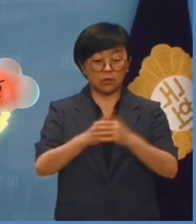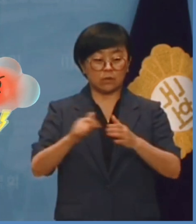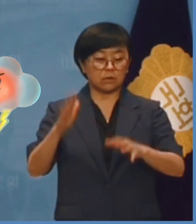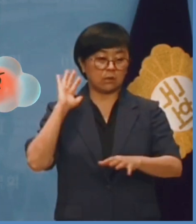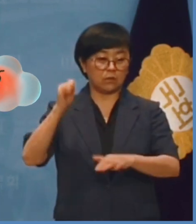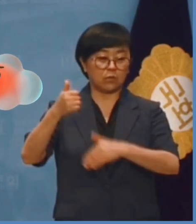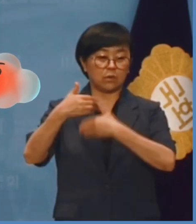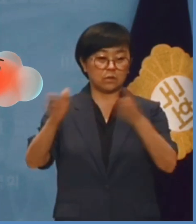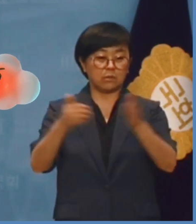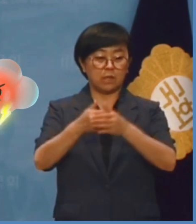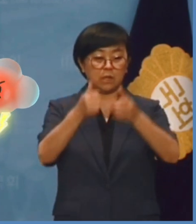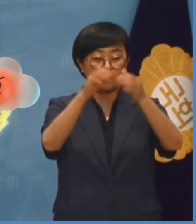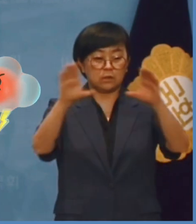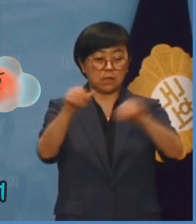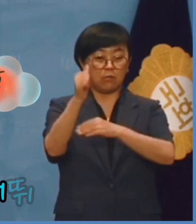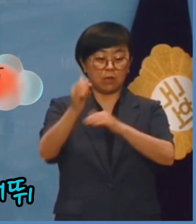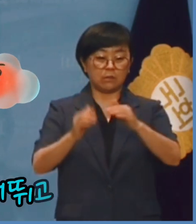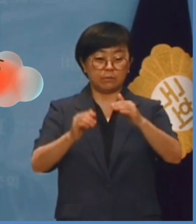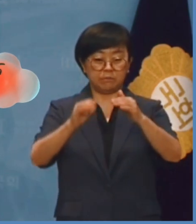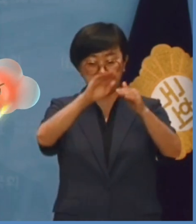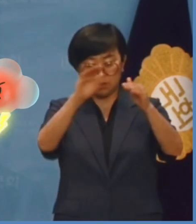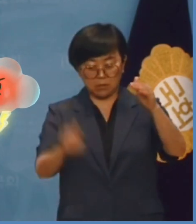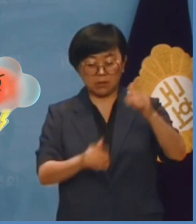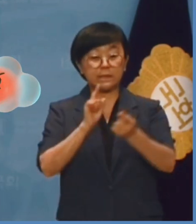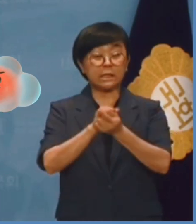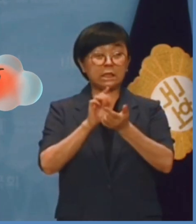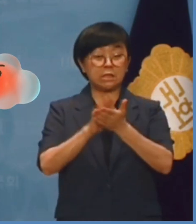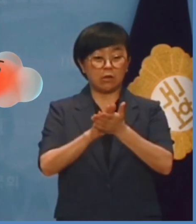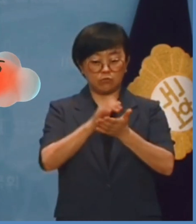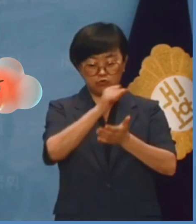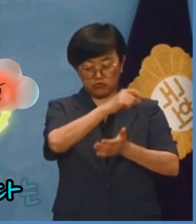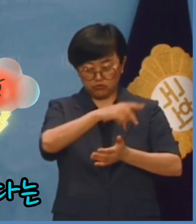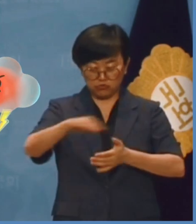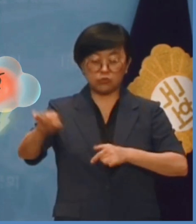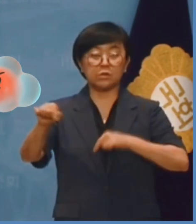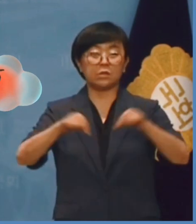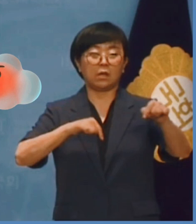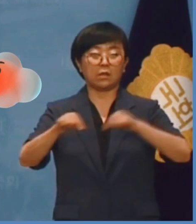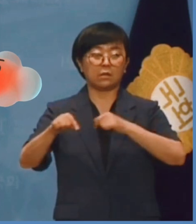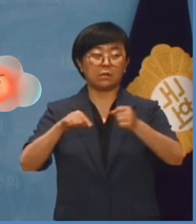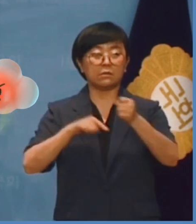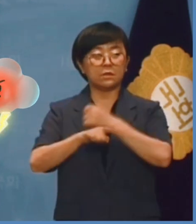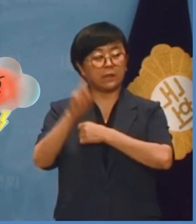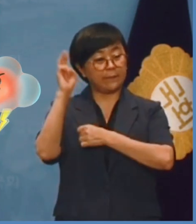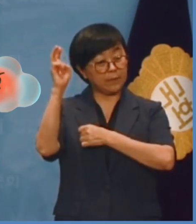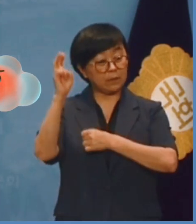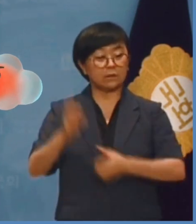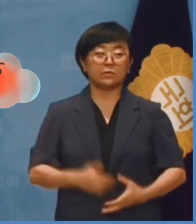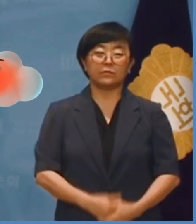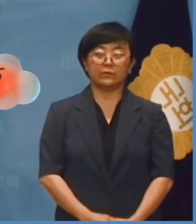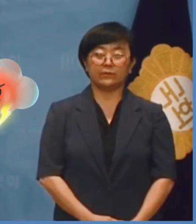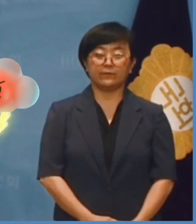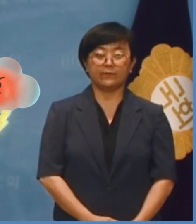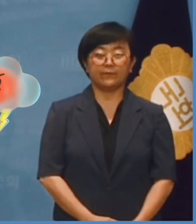대통령실이 장관을 건너뛰고 직접 부처를 지휘하겠다는 의지의 표현입니다.